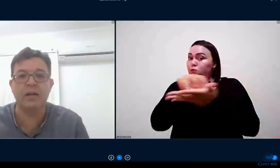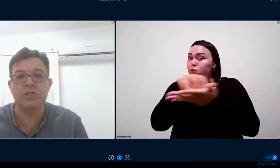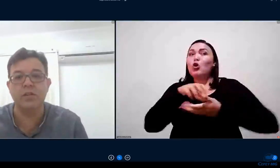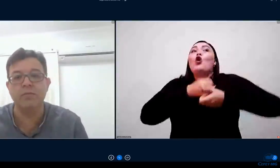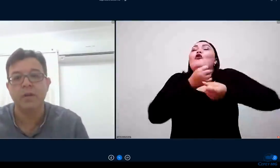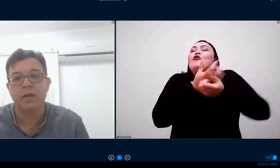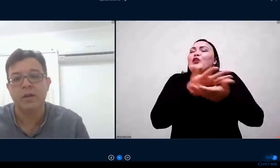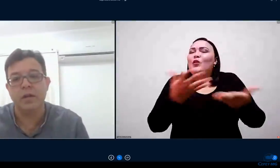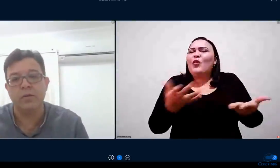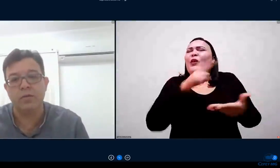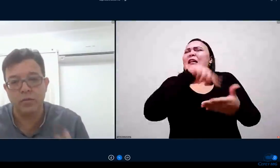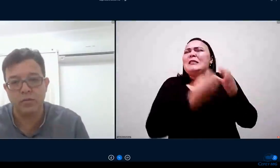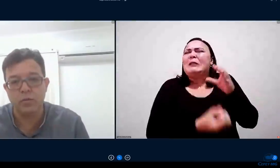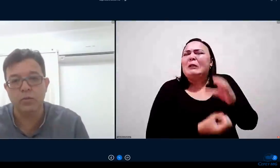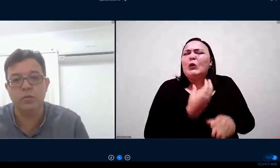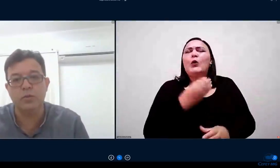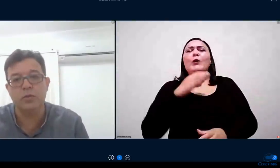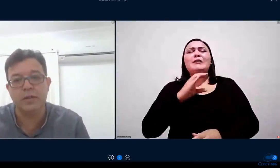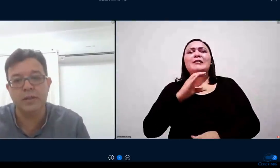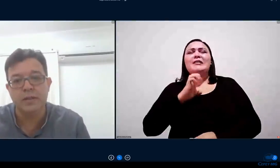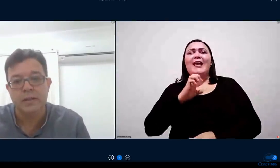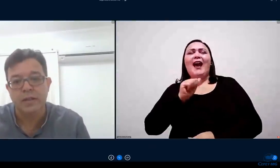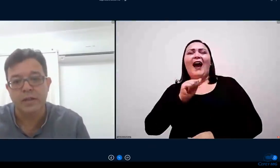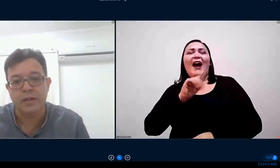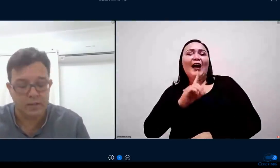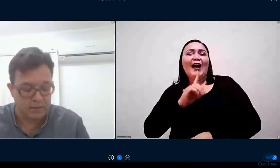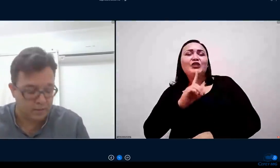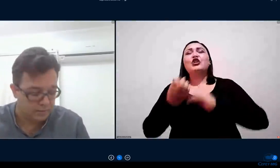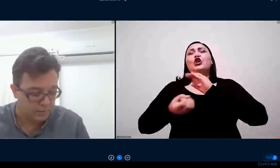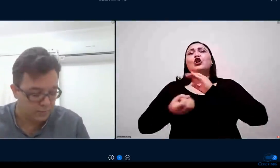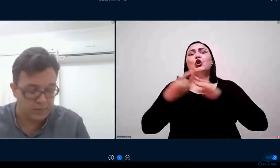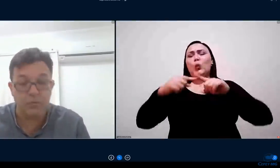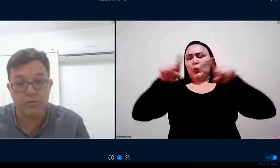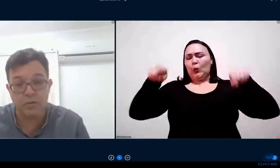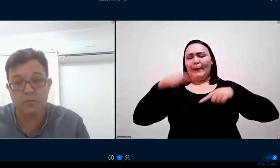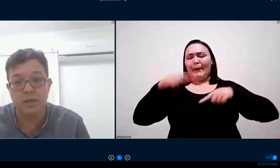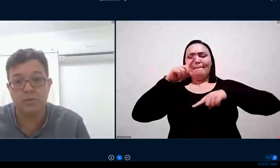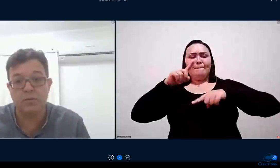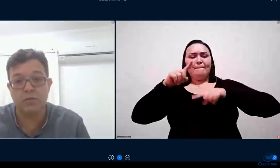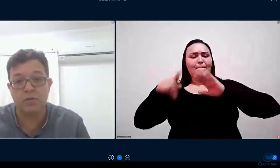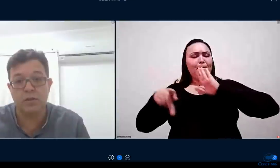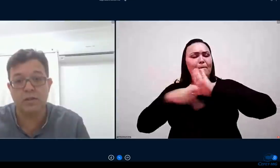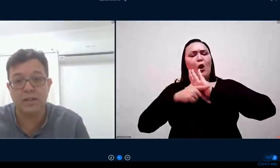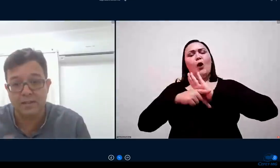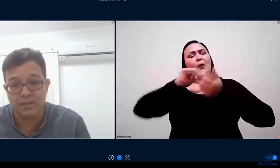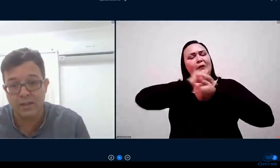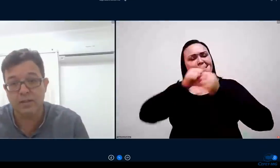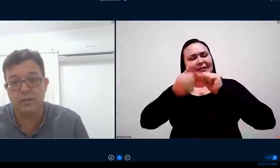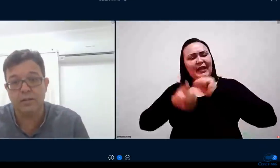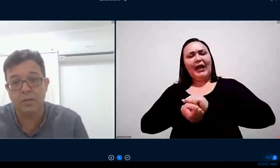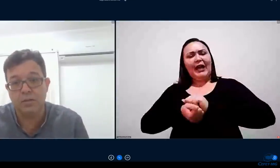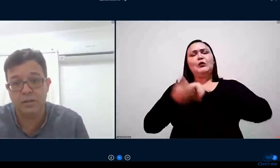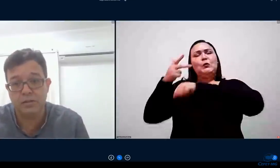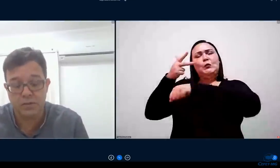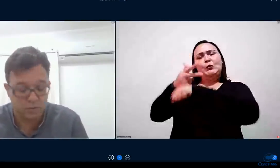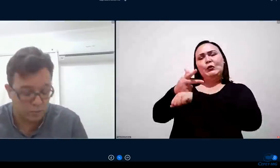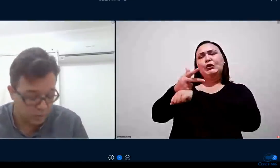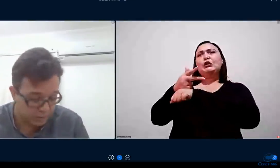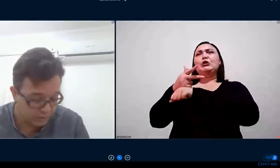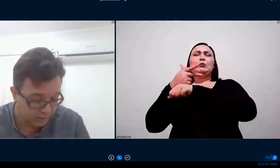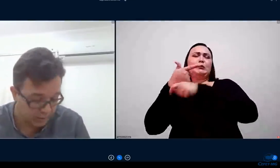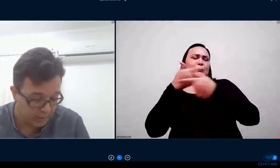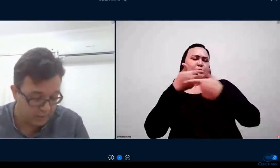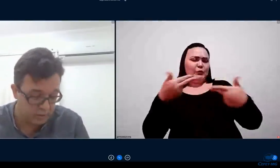CEAD o seu estúdio fizemos investimentos de data center melhoria de